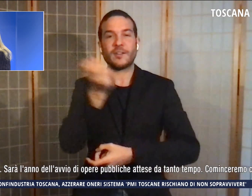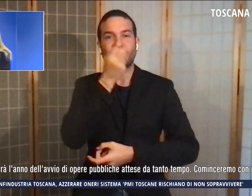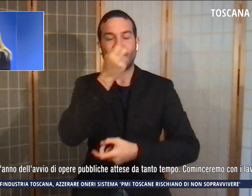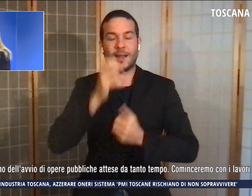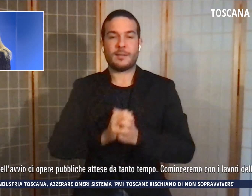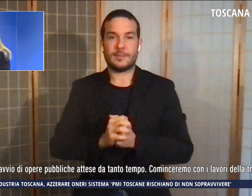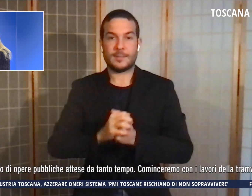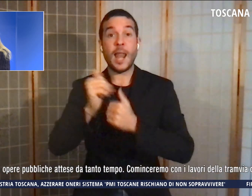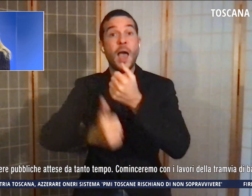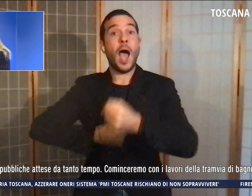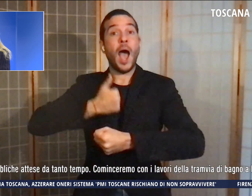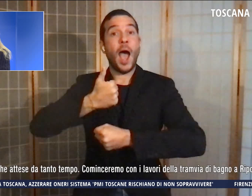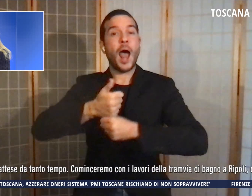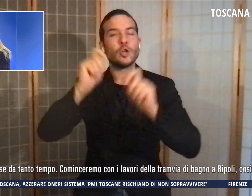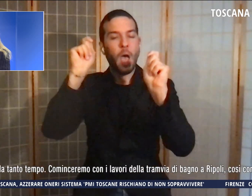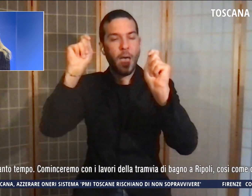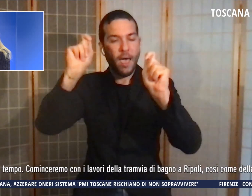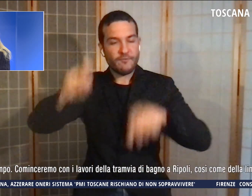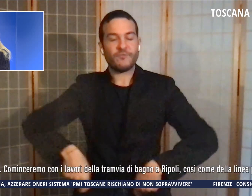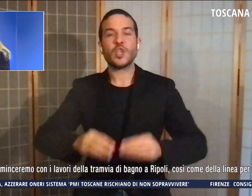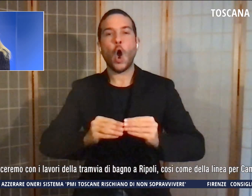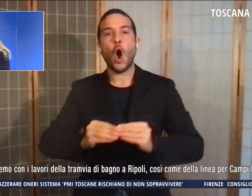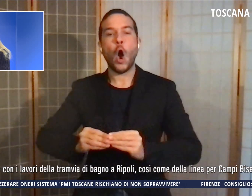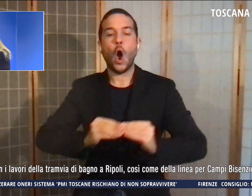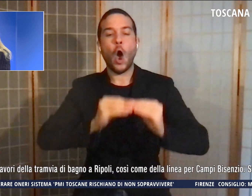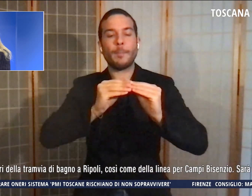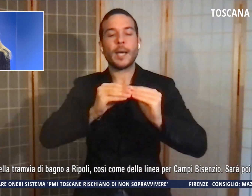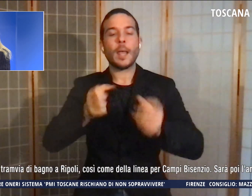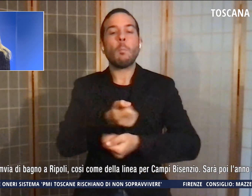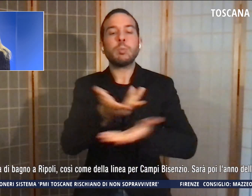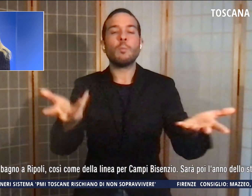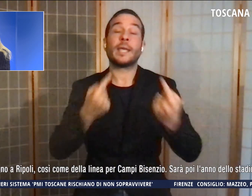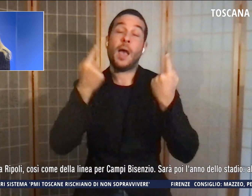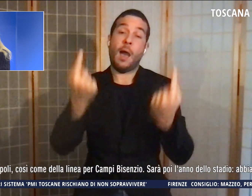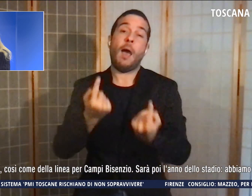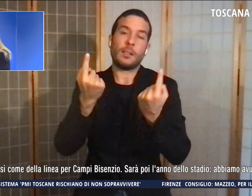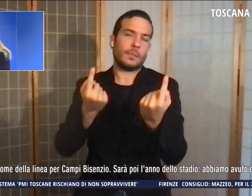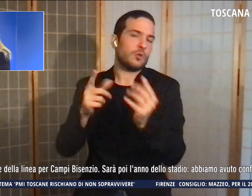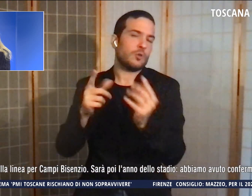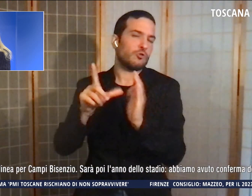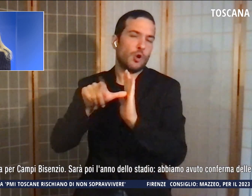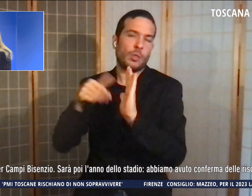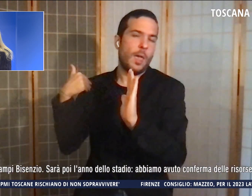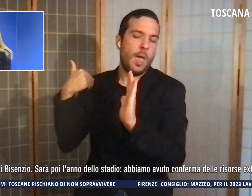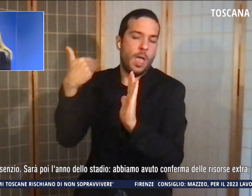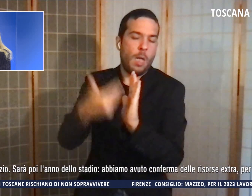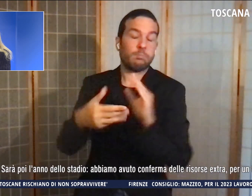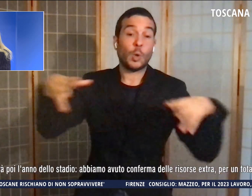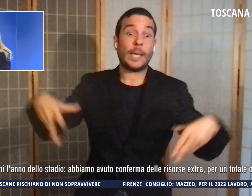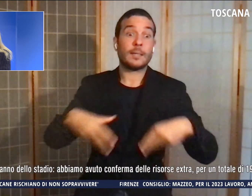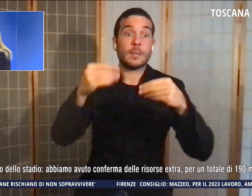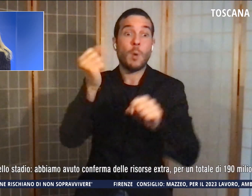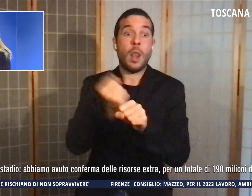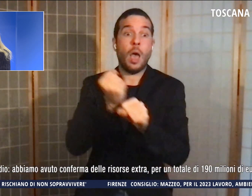dell'avvio di opere pubbliche attese da tanto tempo. Cominceremo con i lavori della tramvia di